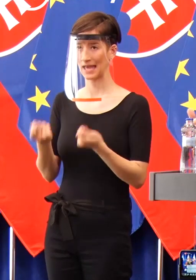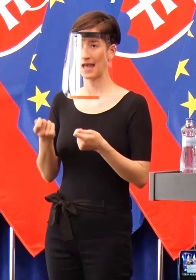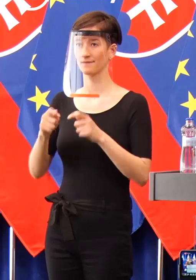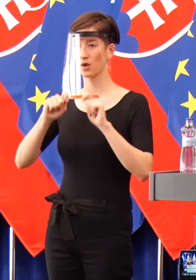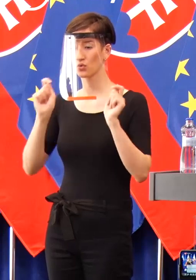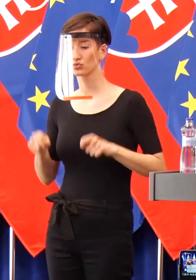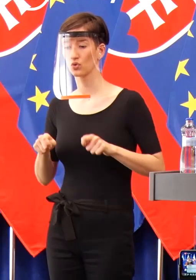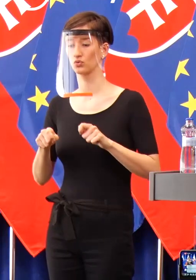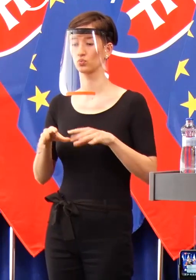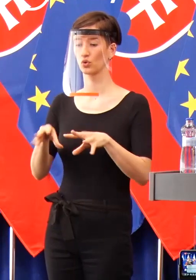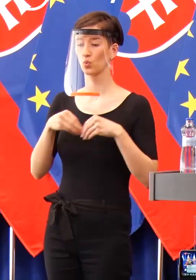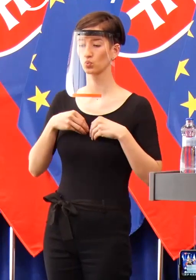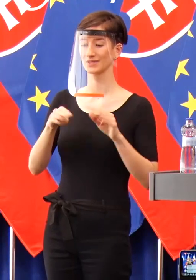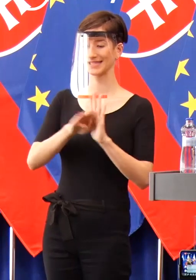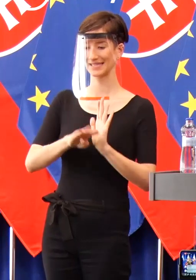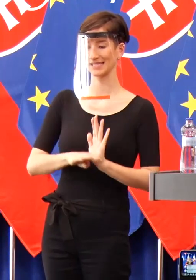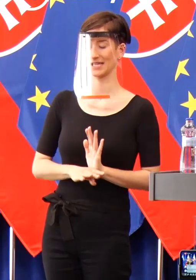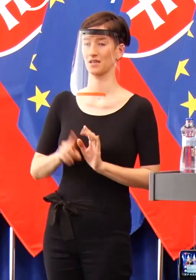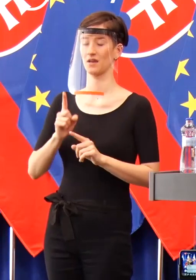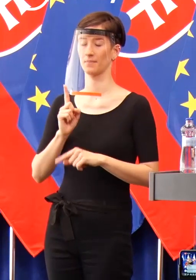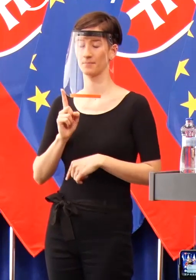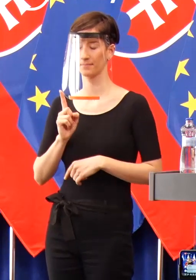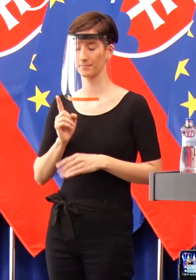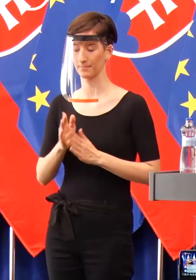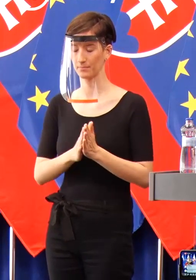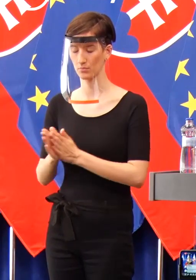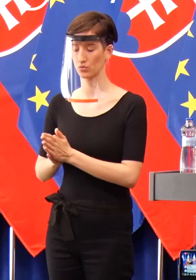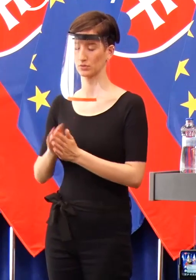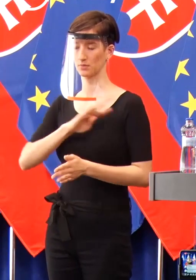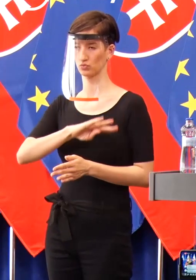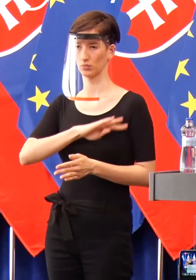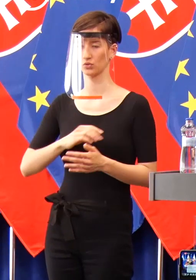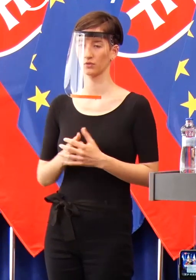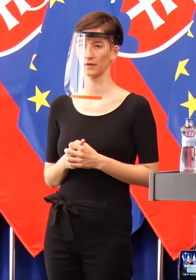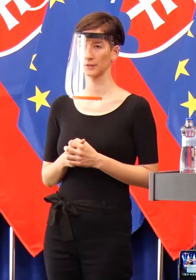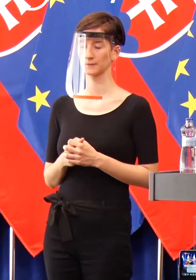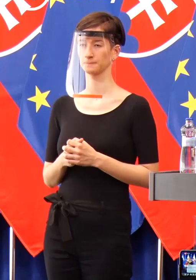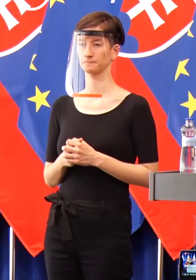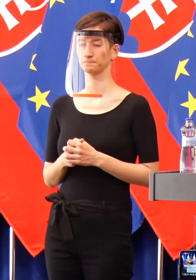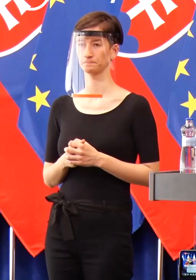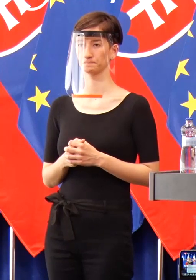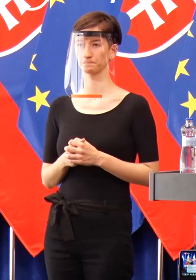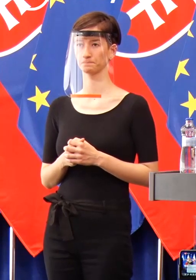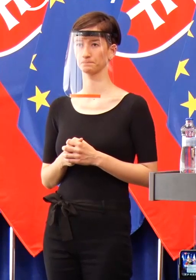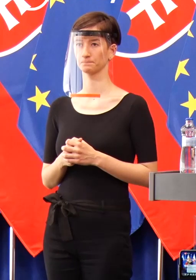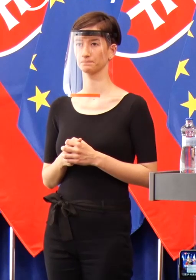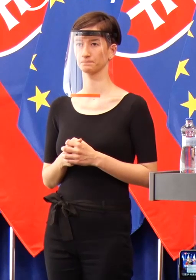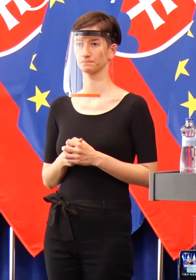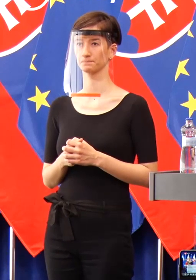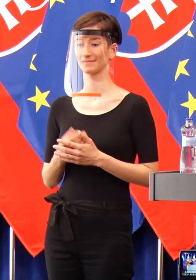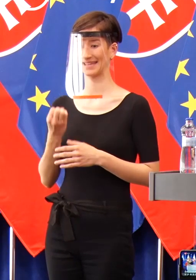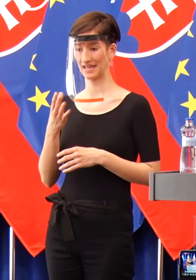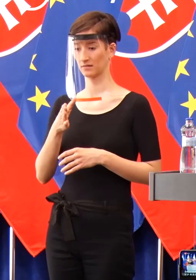rôznymi príspevkami po Facebookoch, kde to zľahčujeme, ale vytvárame atmosféru. Ale sami pod sebou si ten konár takýmto